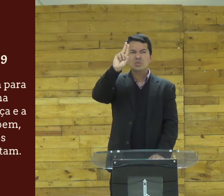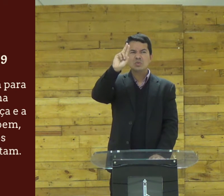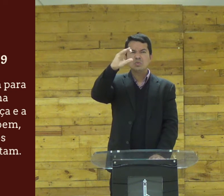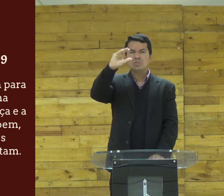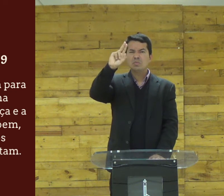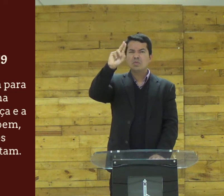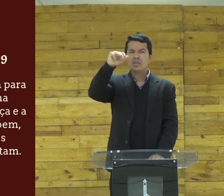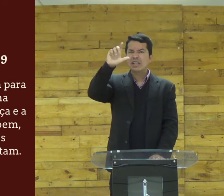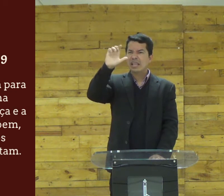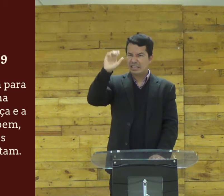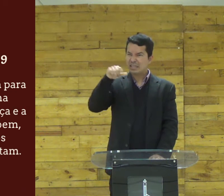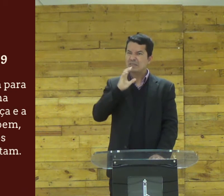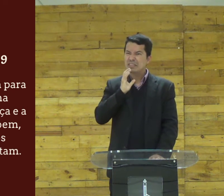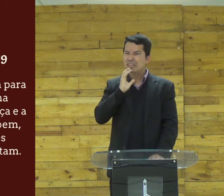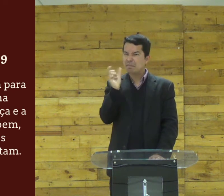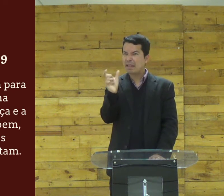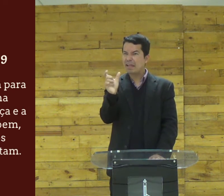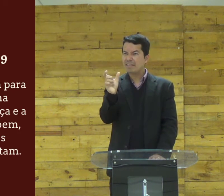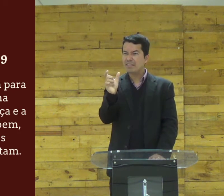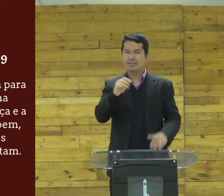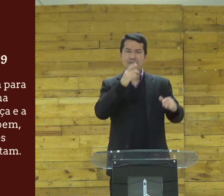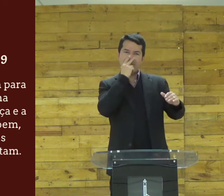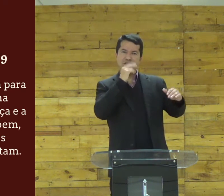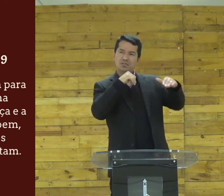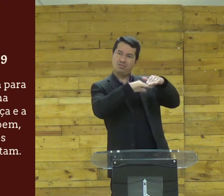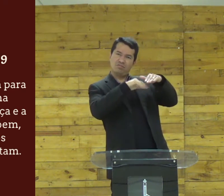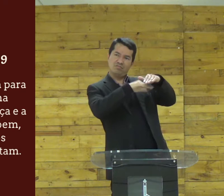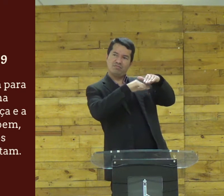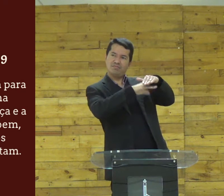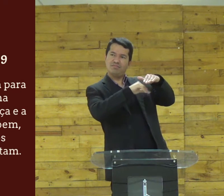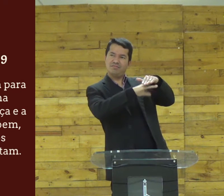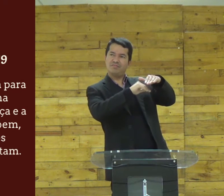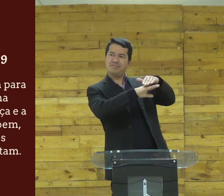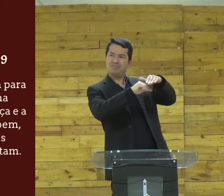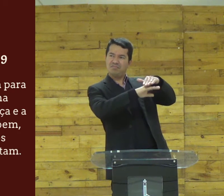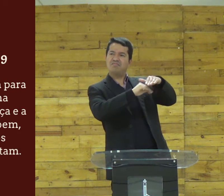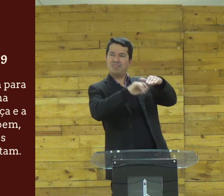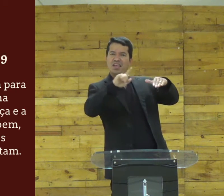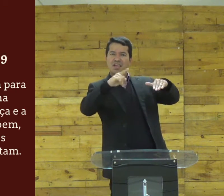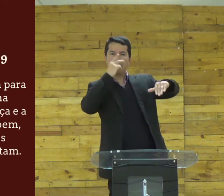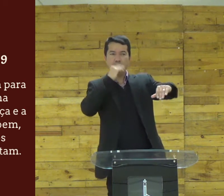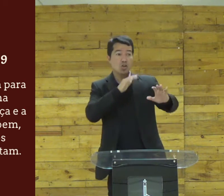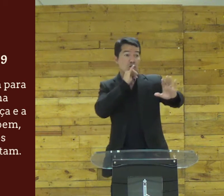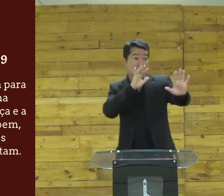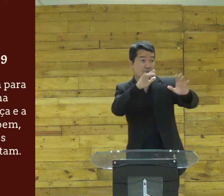não acumulem sabe essa palavra acumulem meio que guardar né remete a guardar